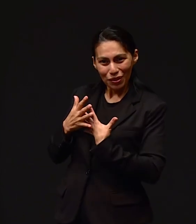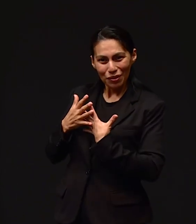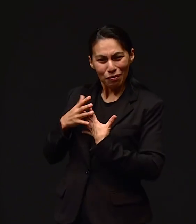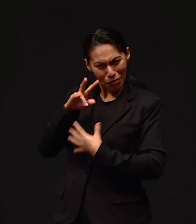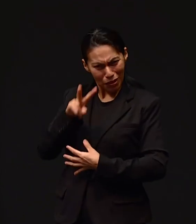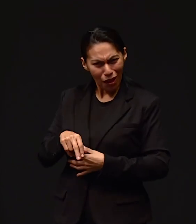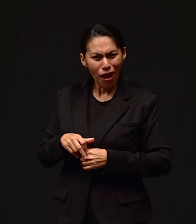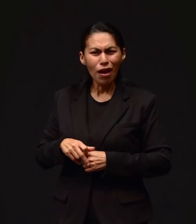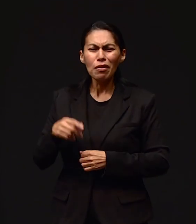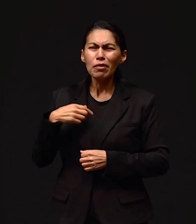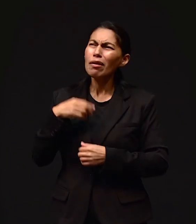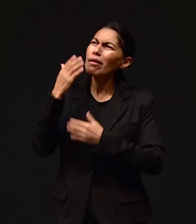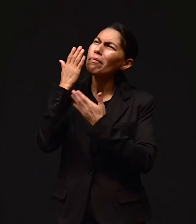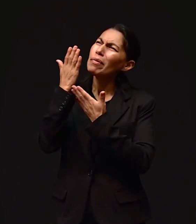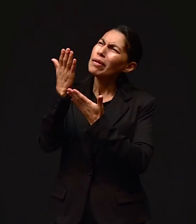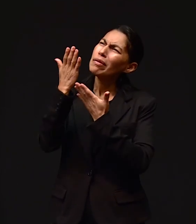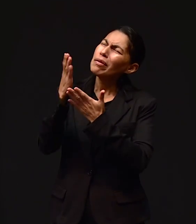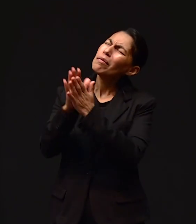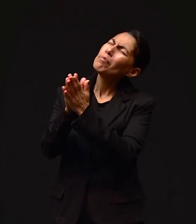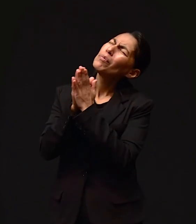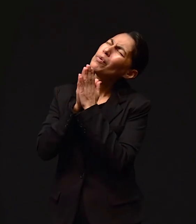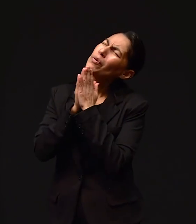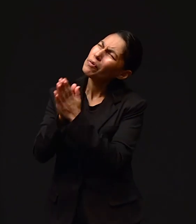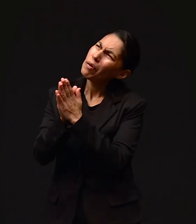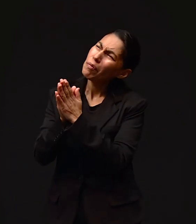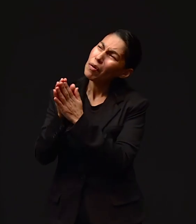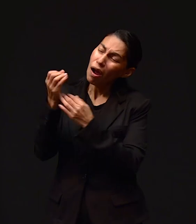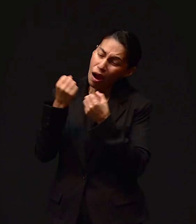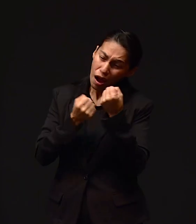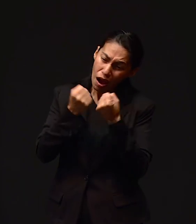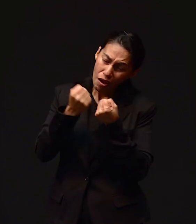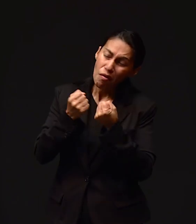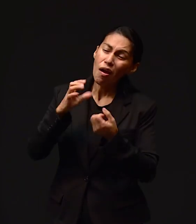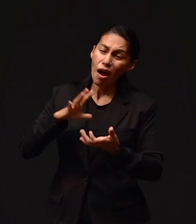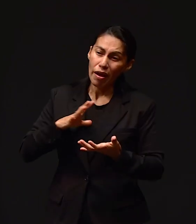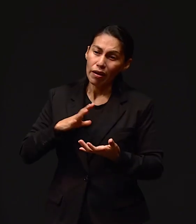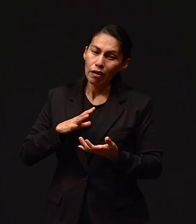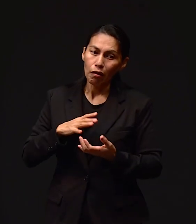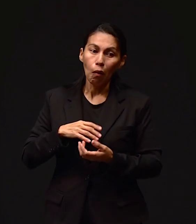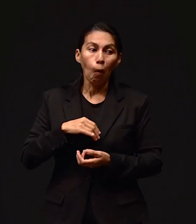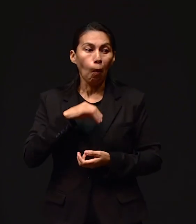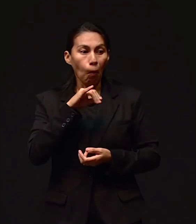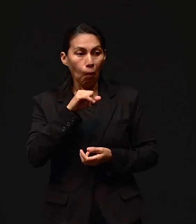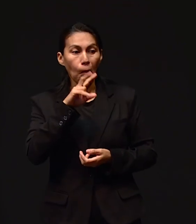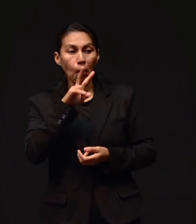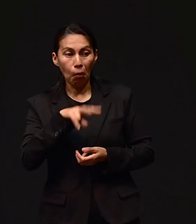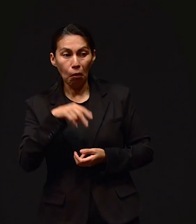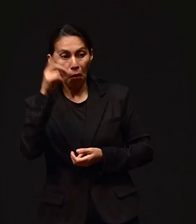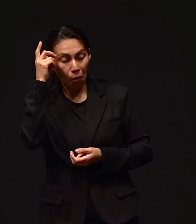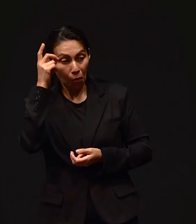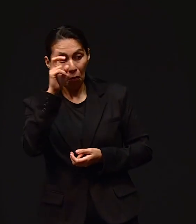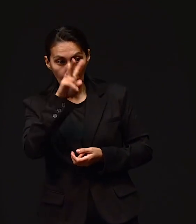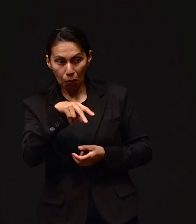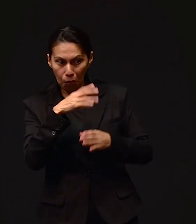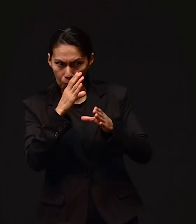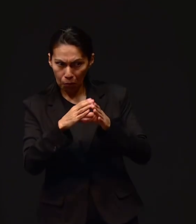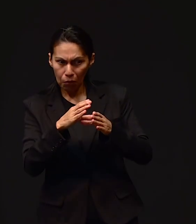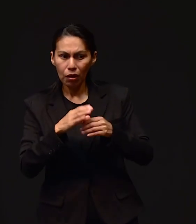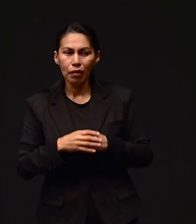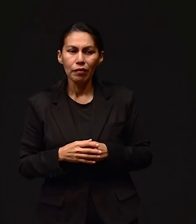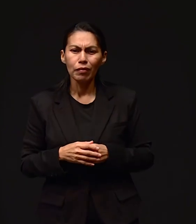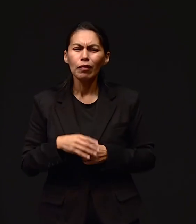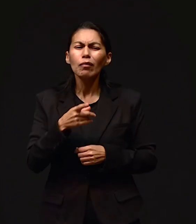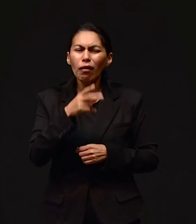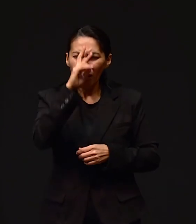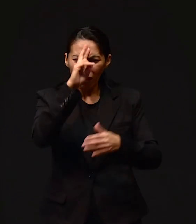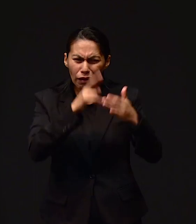Amén. Le dije, yo le pedí al Señor que me concediera que mi carro apareciera. No, pues sí que le concedió su milagro. Me dice, ¿es usted